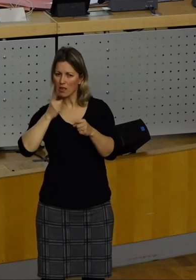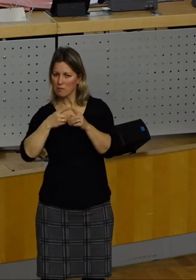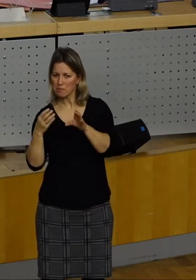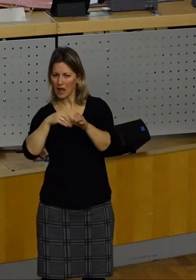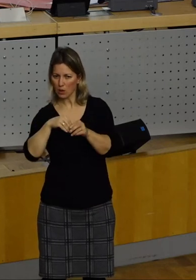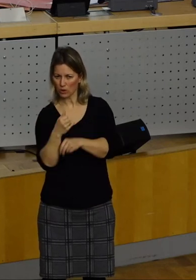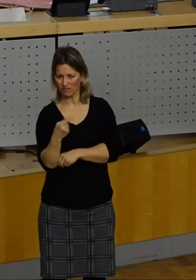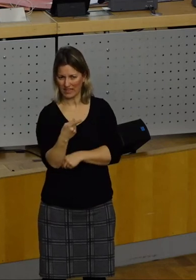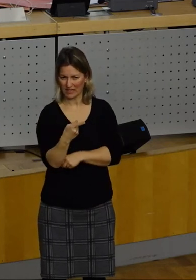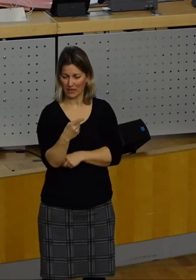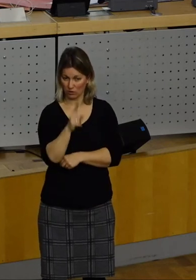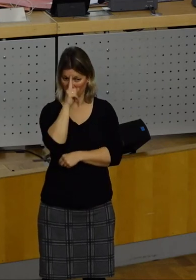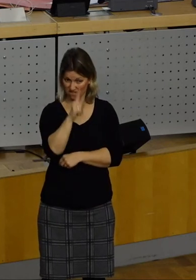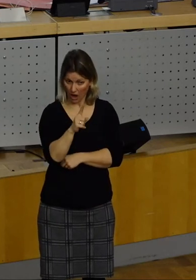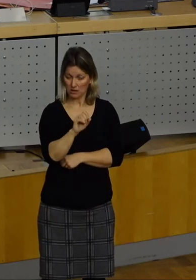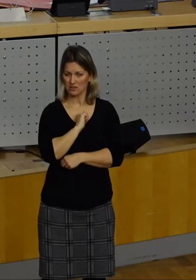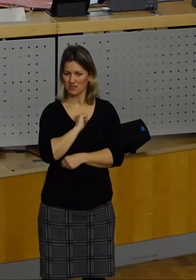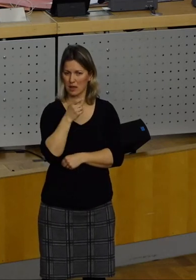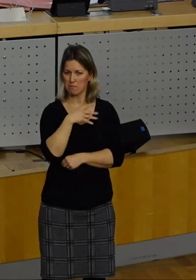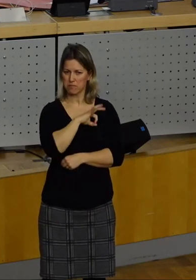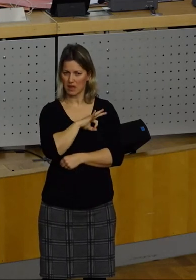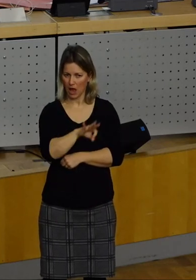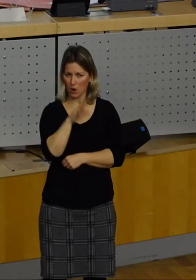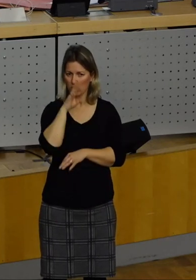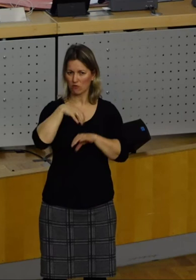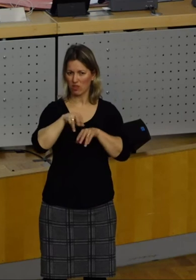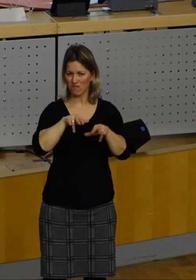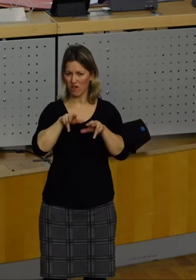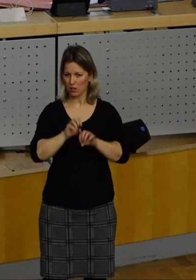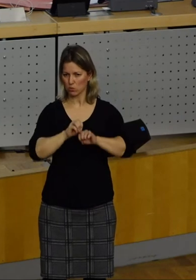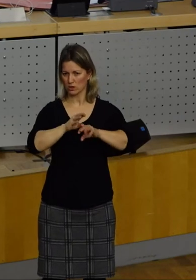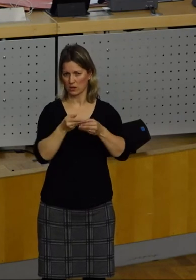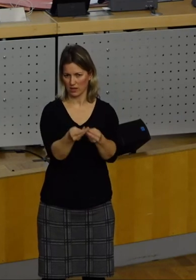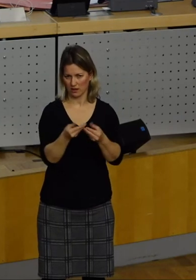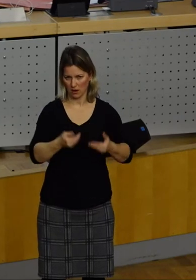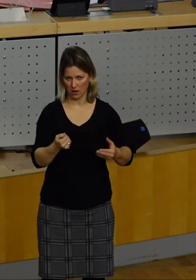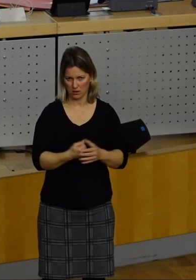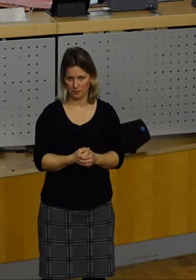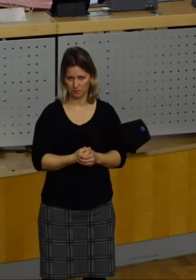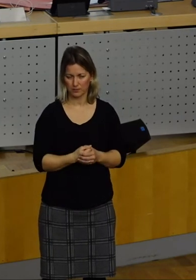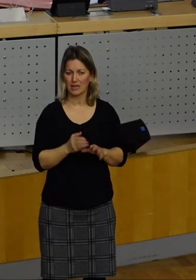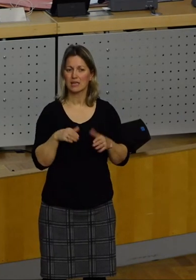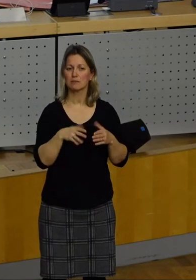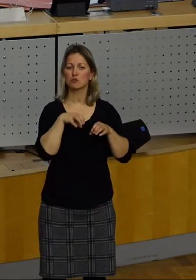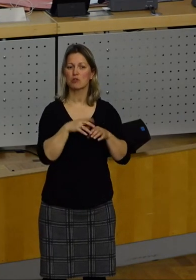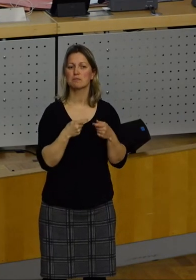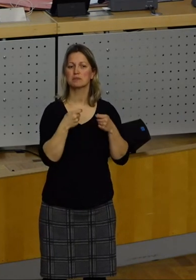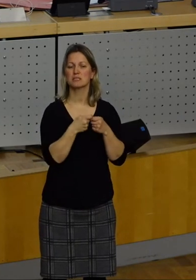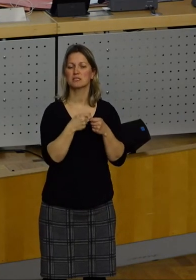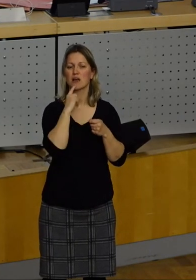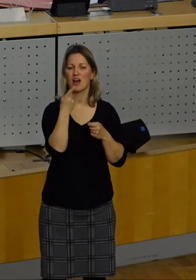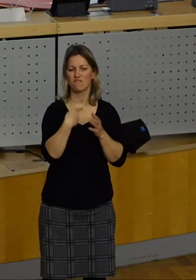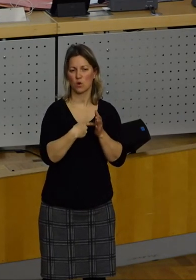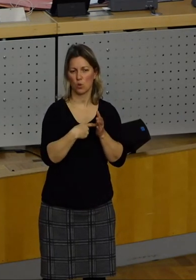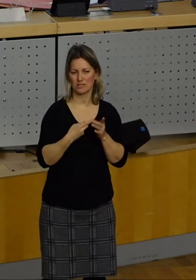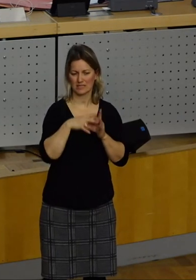Dieses Wissen können entweder ihre Parteien oder vorzugsweise die Stadtverwaltung ihnen vermitteln. Über die Stadtbezirksförderrichtlinie wurde, soweit ich das einschätzen